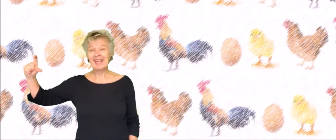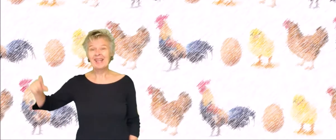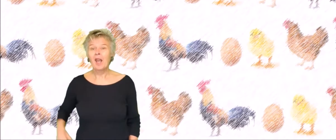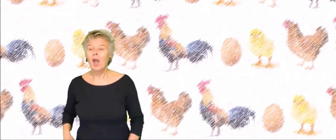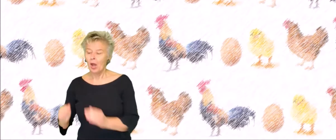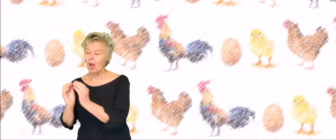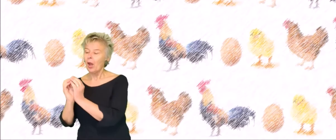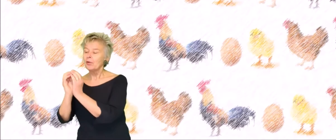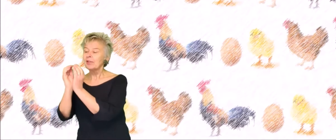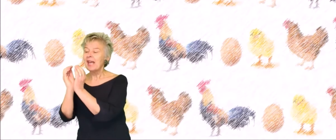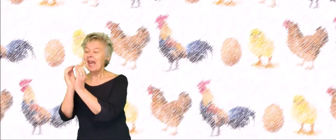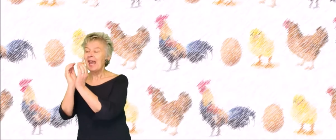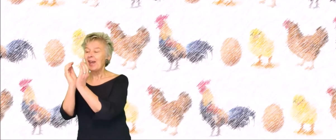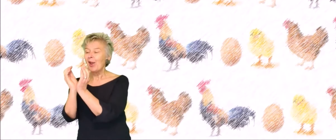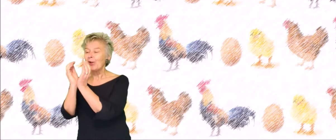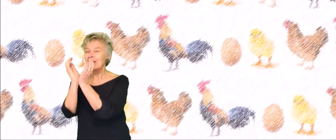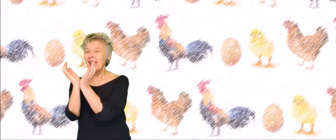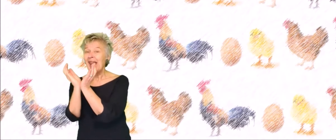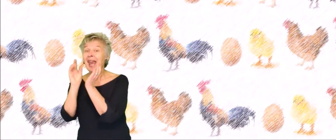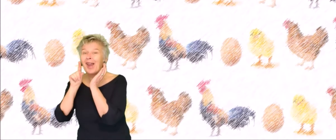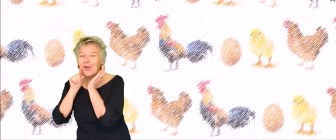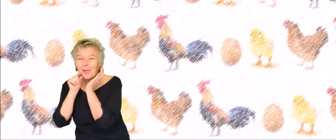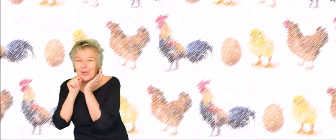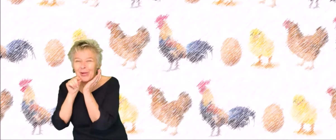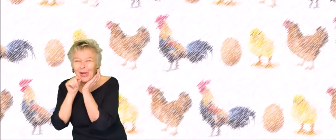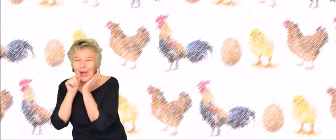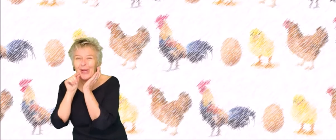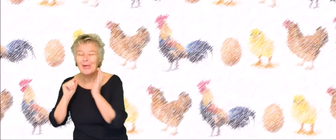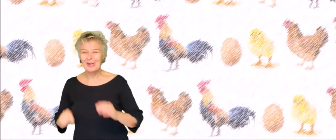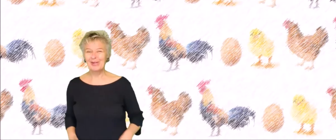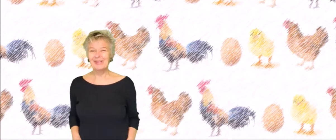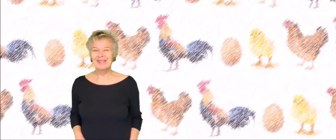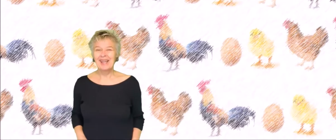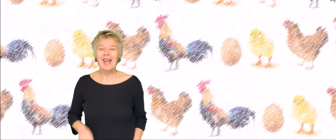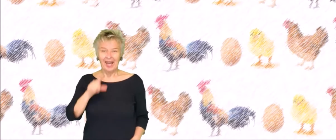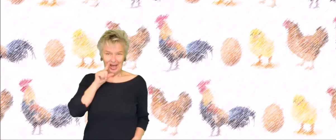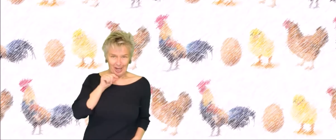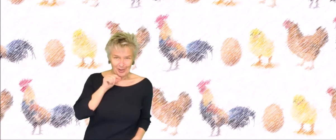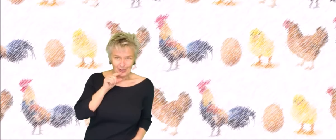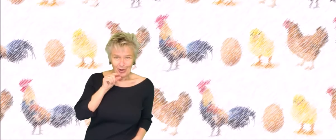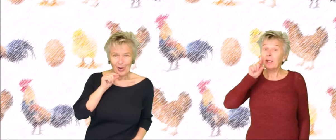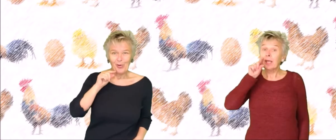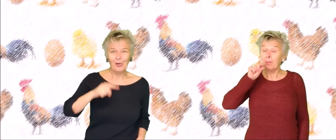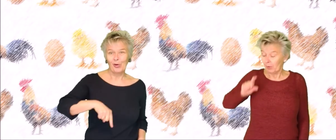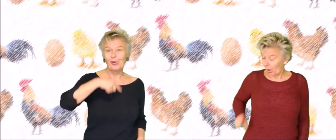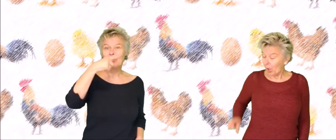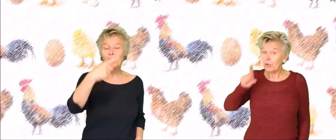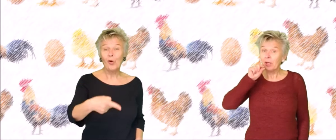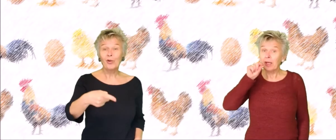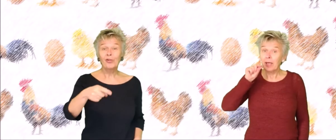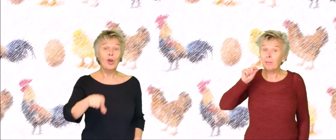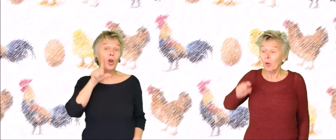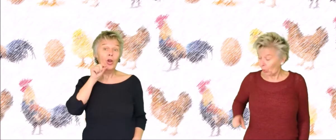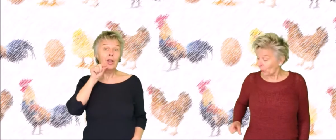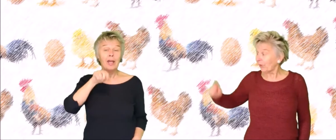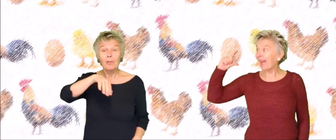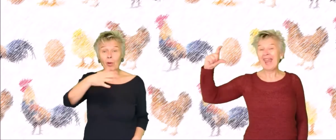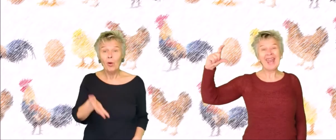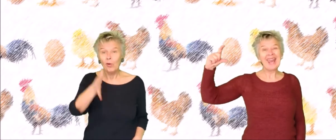Uit een ei, uit een ei komt een kuitje En een kuitje wordt een kip